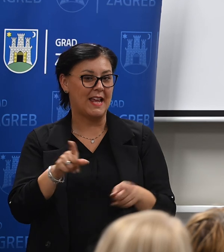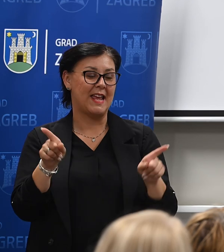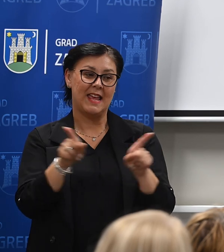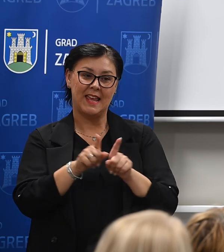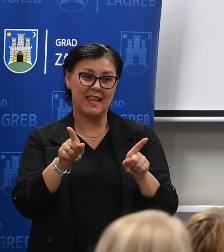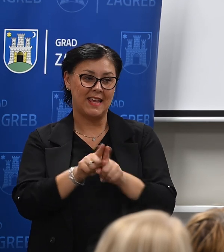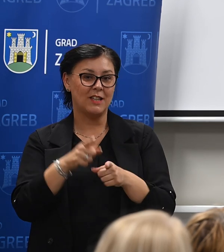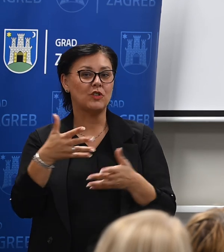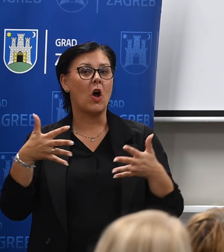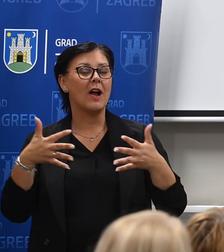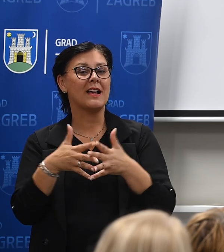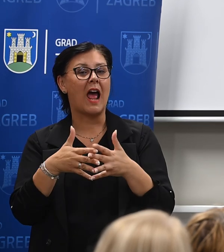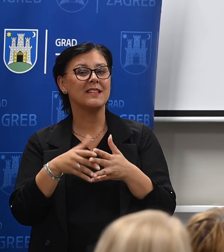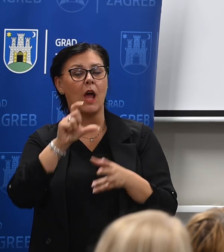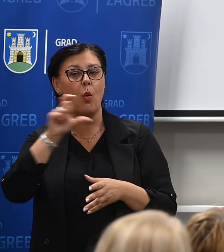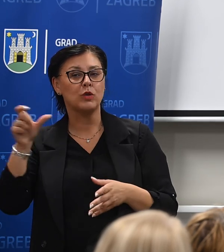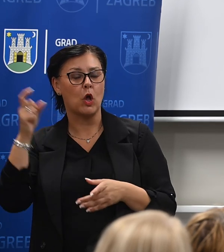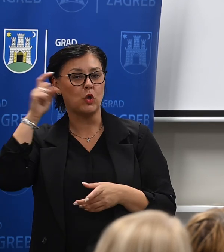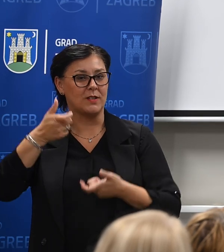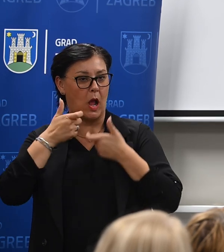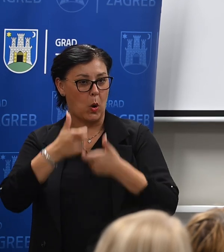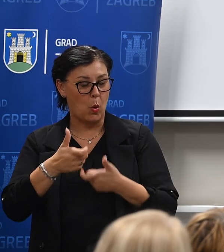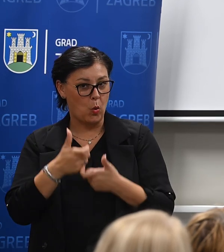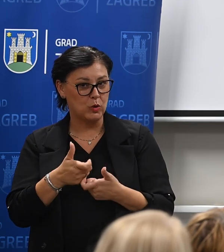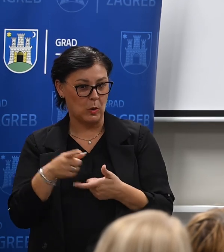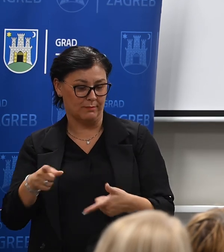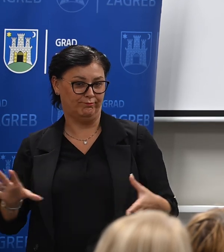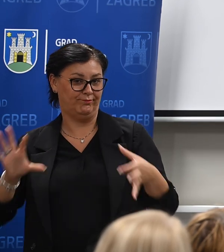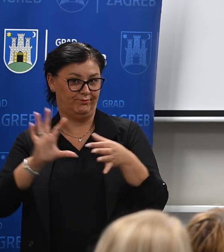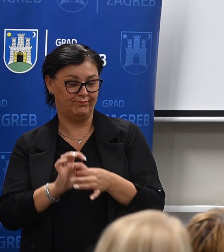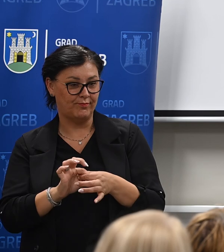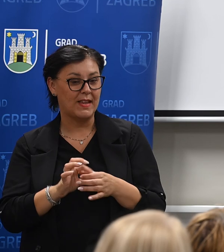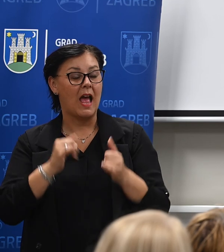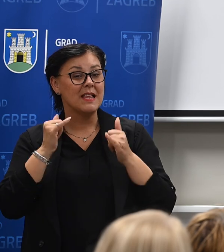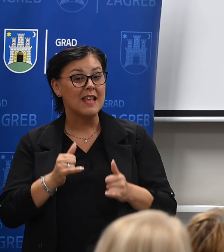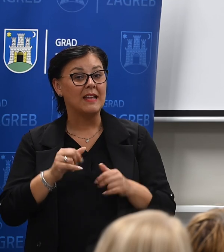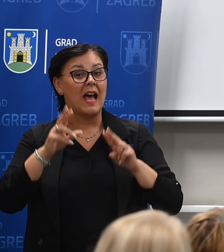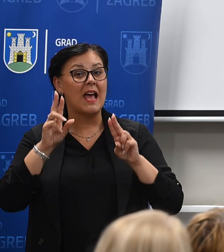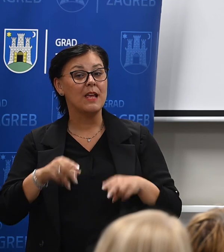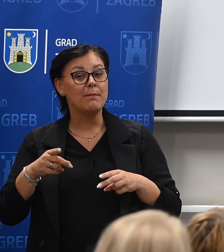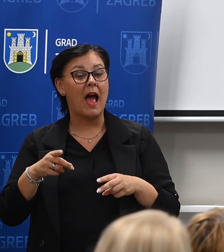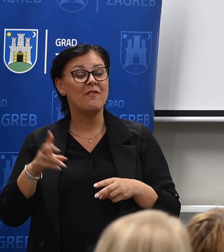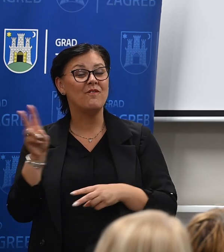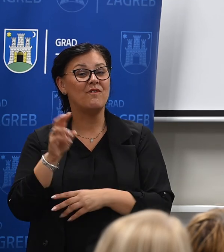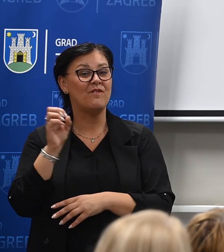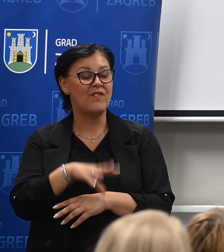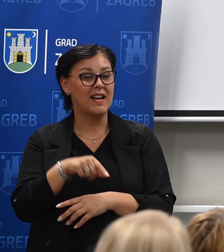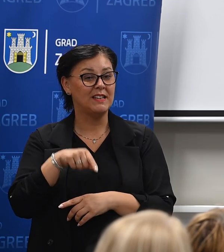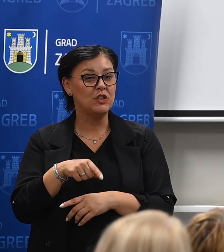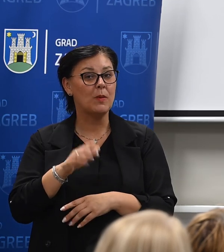našim gradskim ustanovama za socijalne usluge, pa se mogu i tu nadovezati. Mi trenutno imamo u gradskom sustavu vrtića